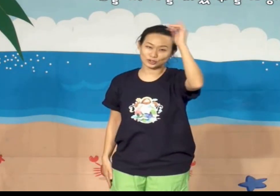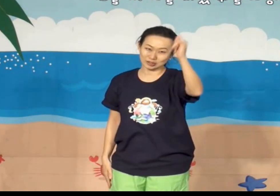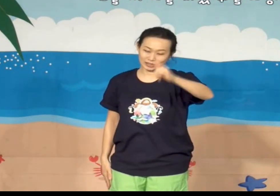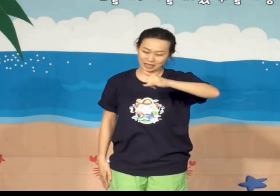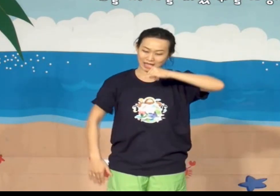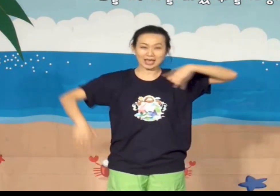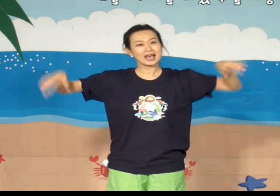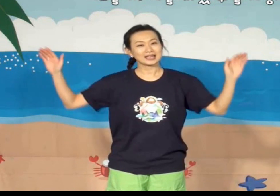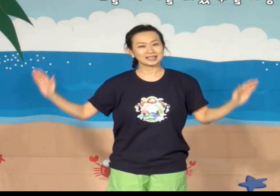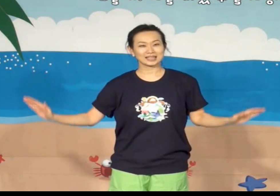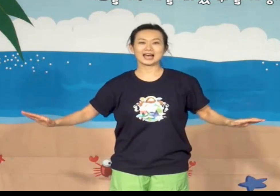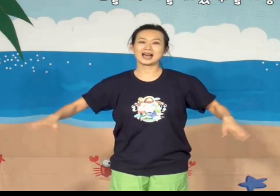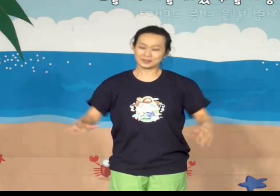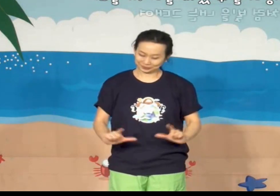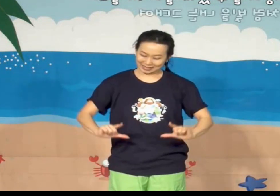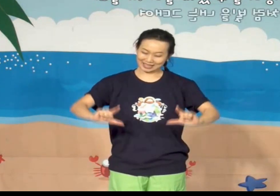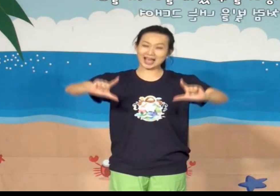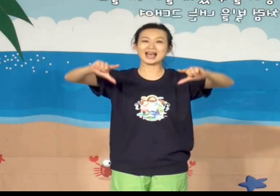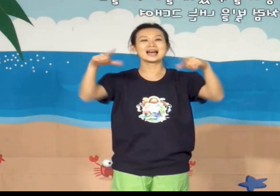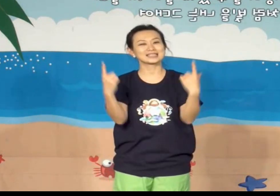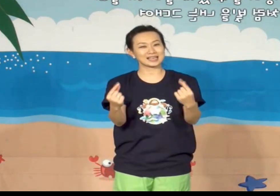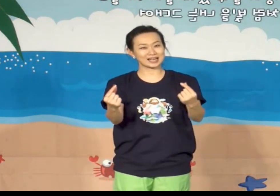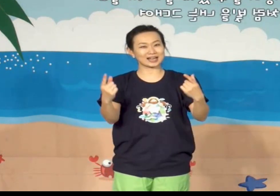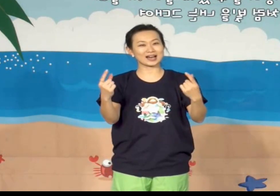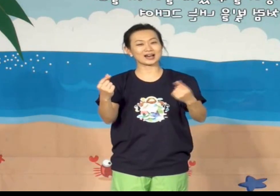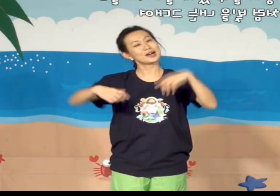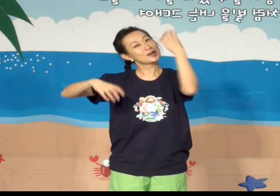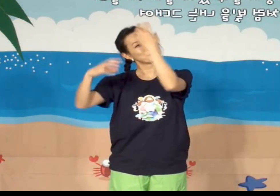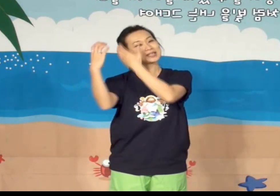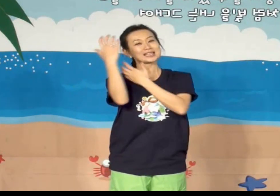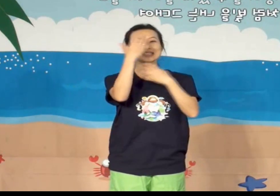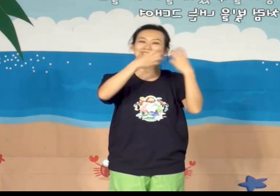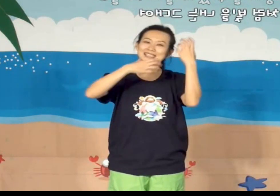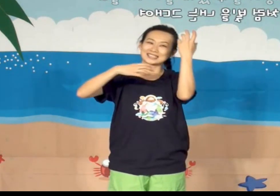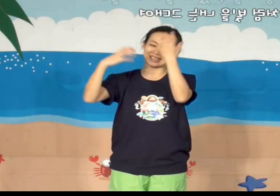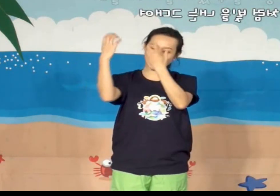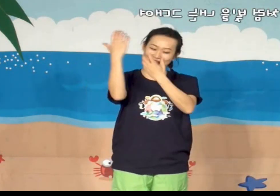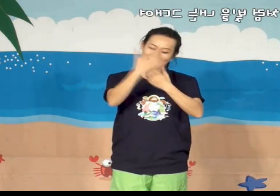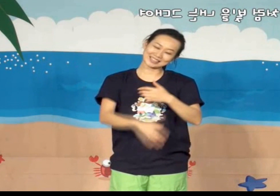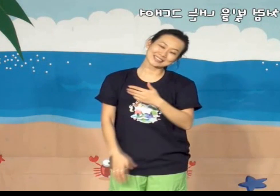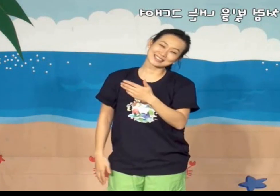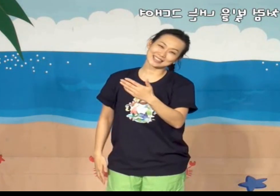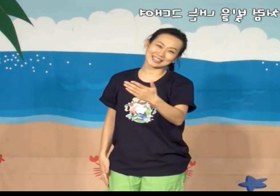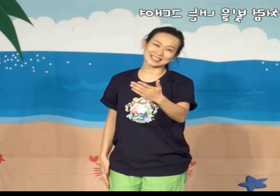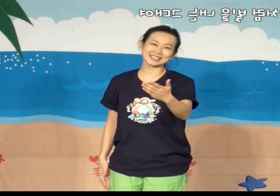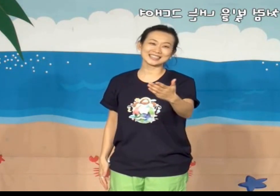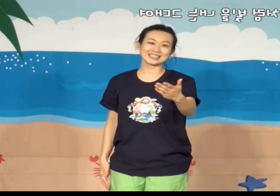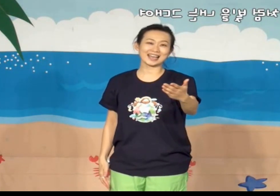수 있게 날아줘 날아줘 수다처럼 빛을 내는 그대여